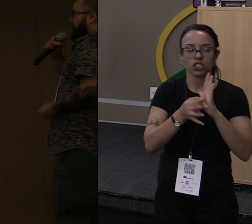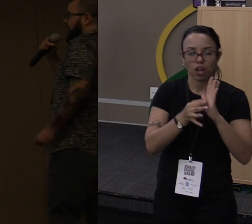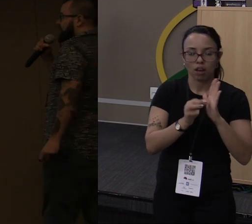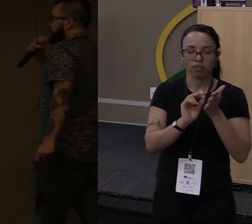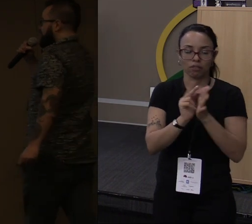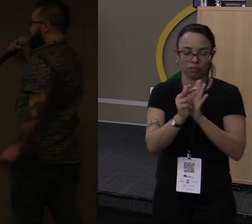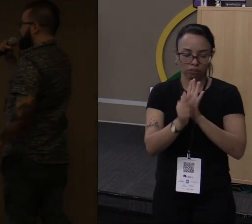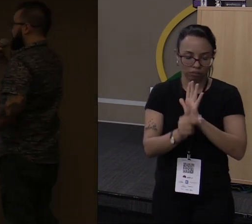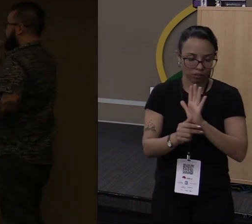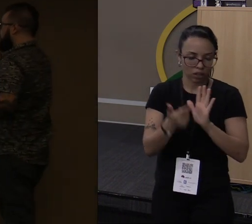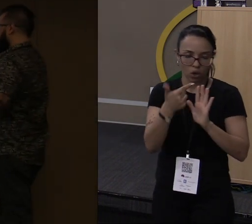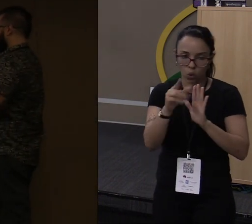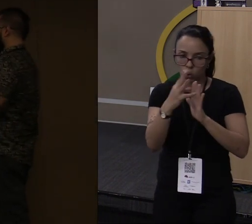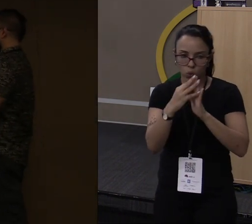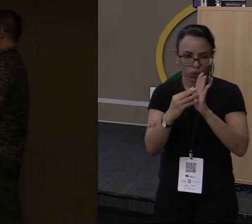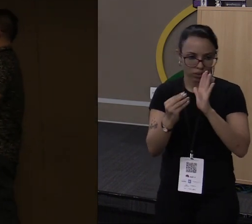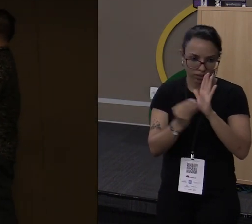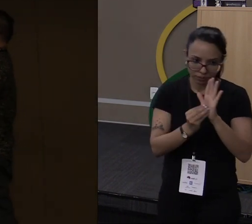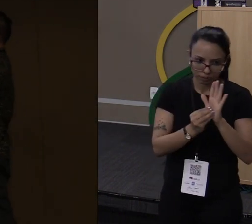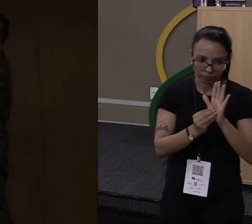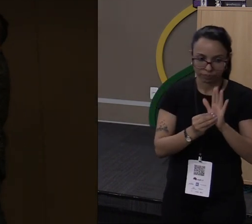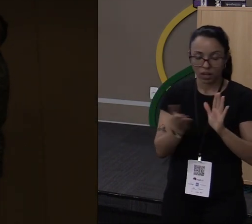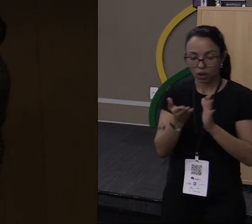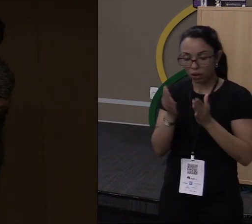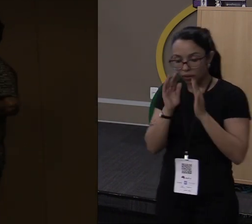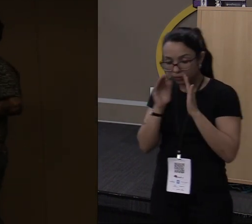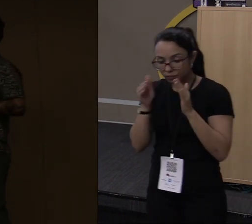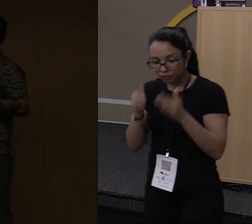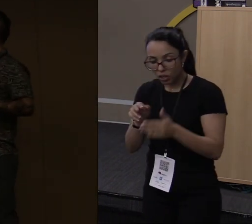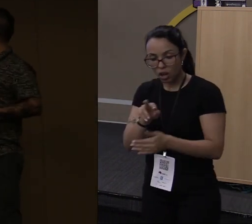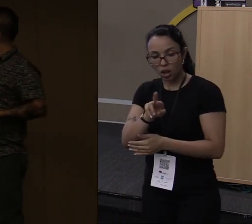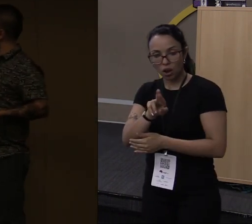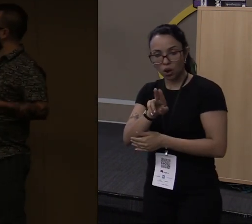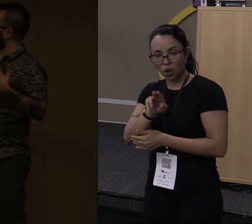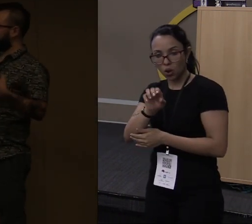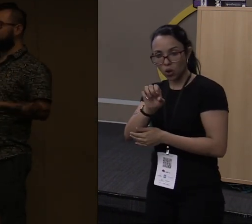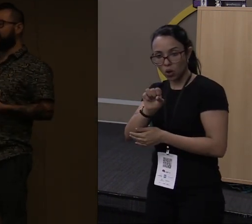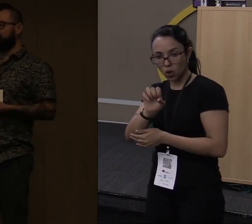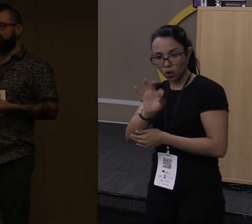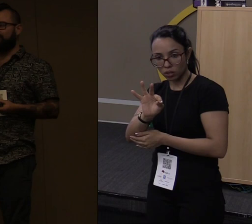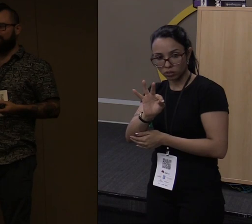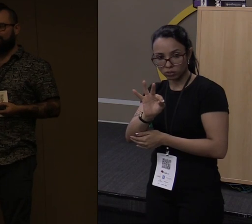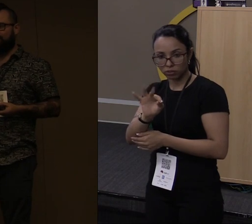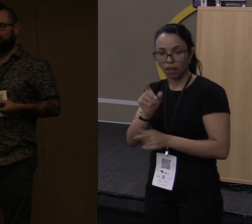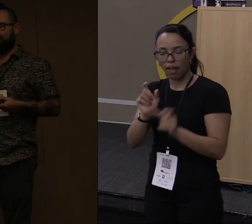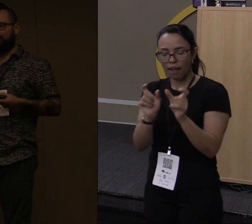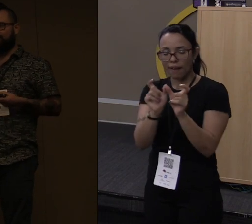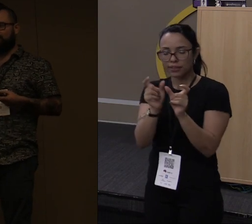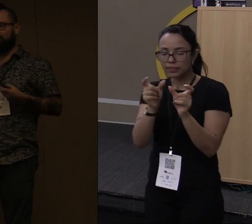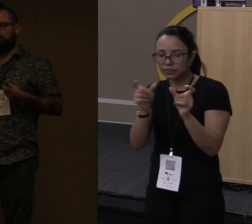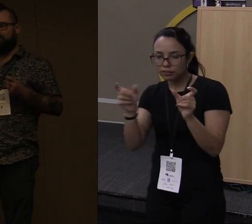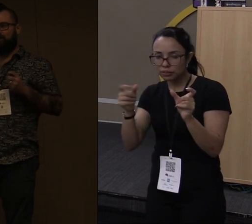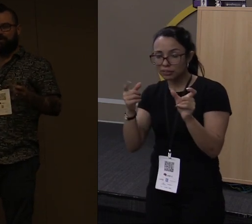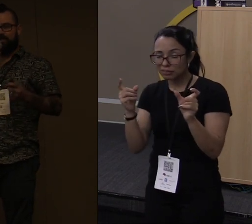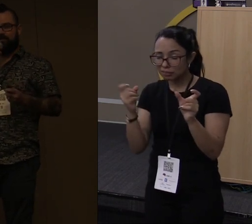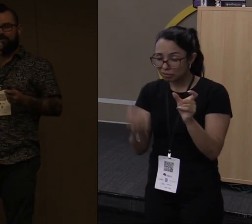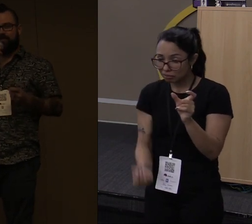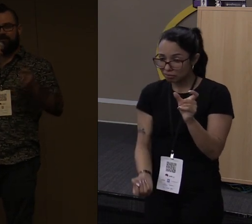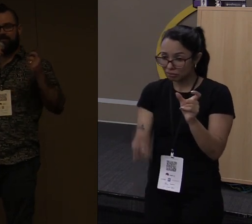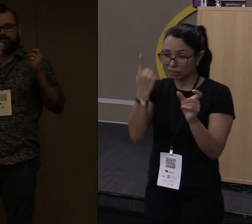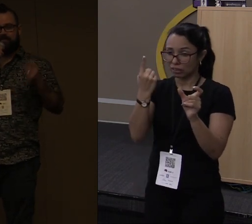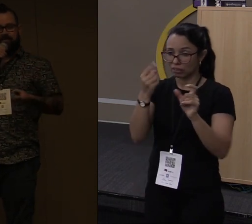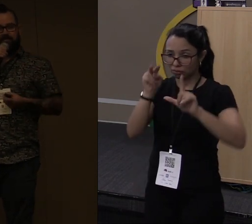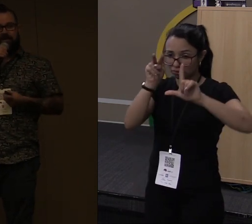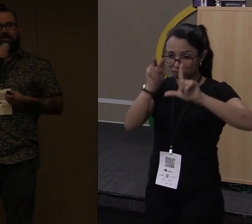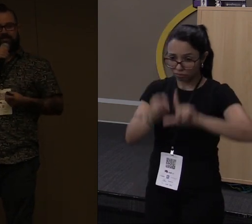Bom, aí vamos entrar no Rust. Rust tem uma sintaxe tão estranha e é tão difícil. Acho que todo mundo que olha pela